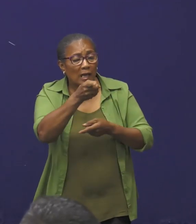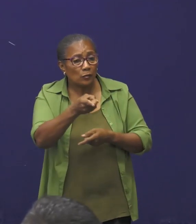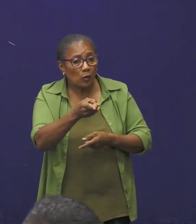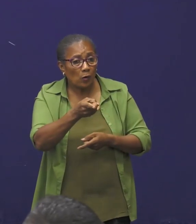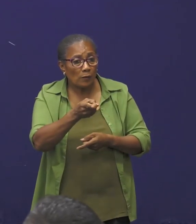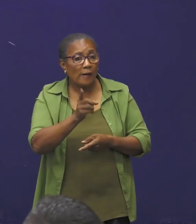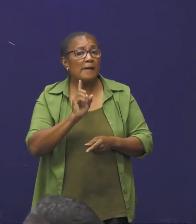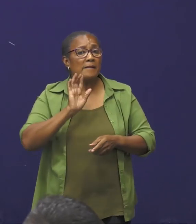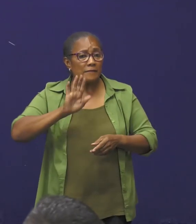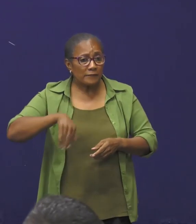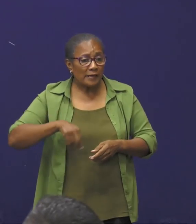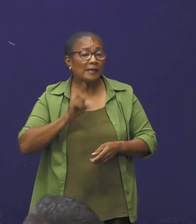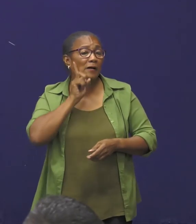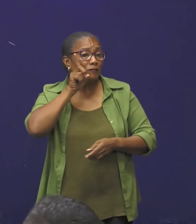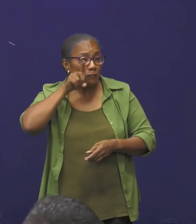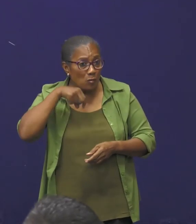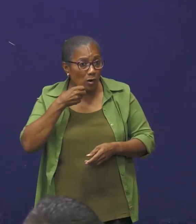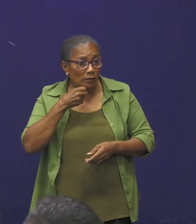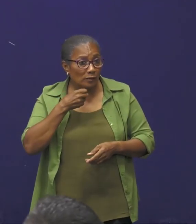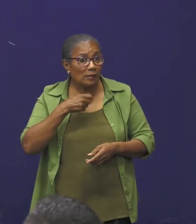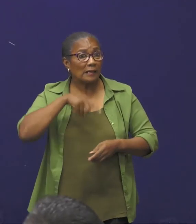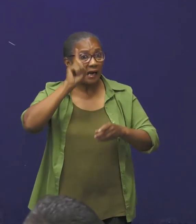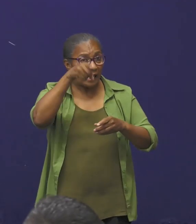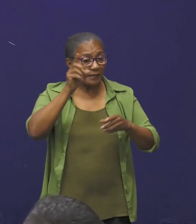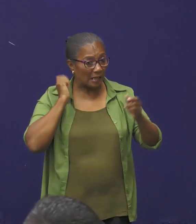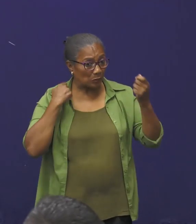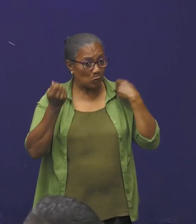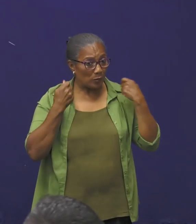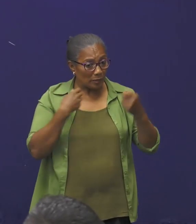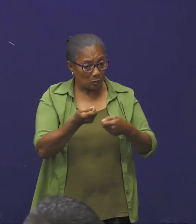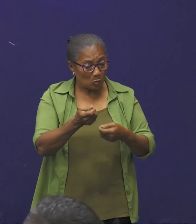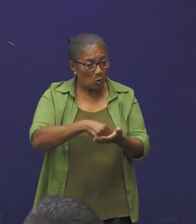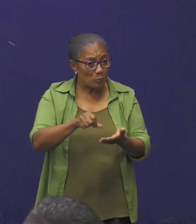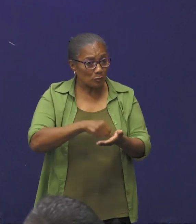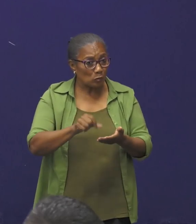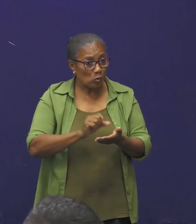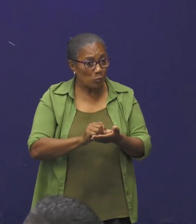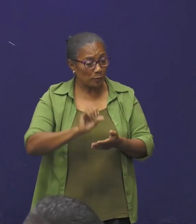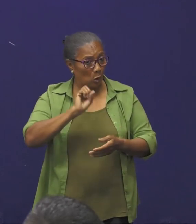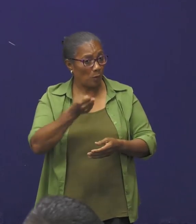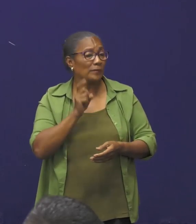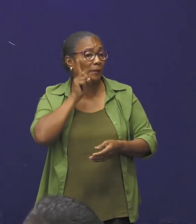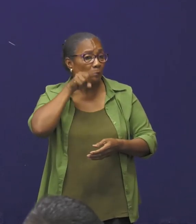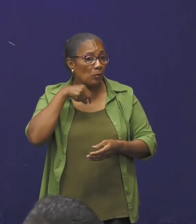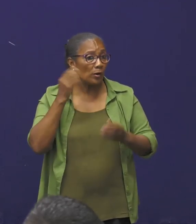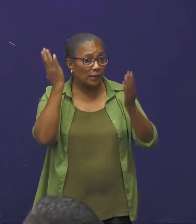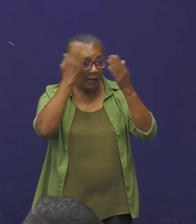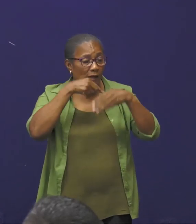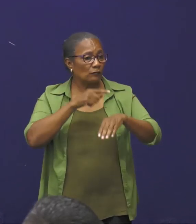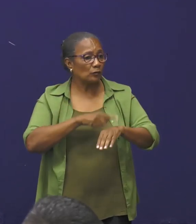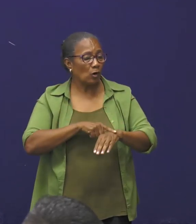vanaf morgen mensen, begin op straat te gaan, begin je dingen te gaan kopen, alle soort geweldigheden, want vanaf morgen is het avondklok.